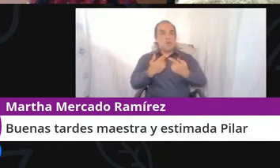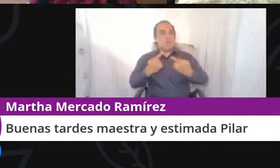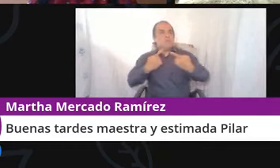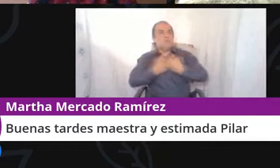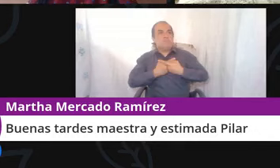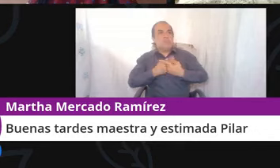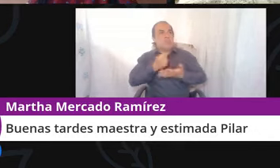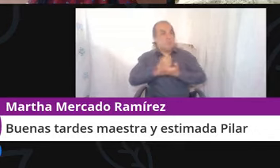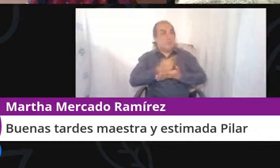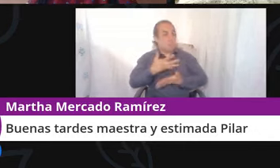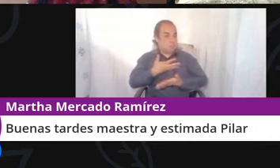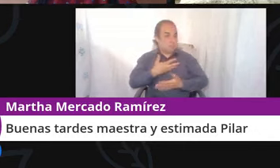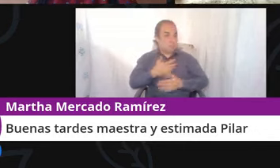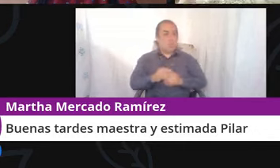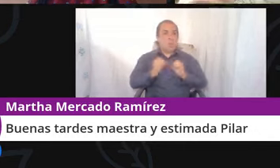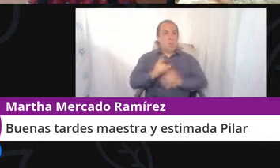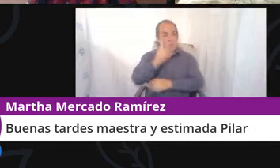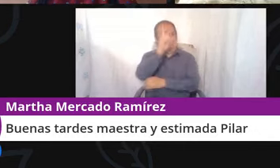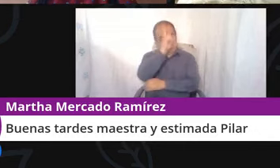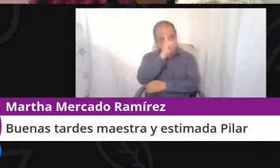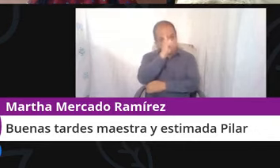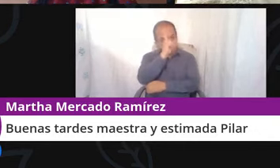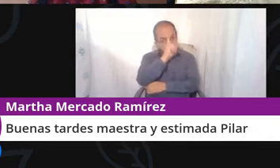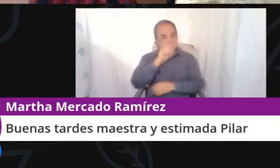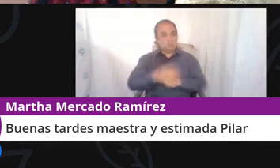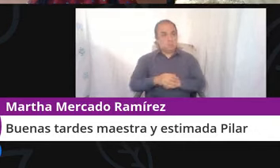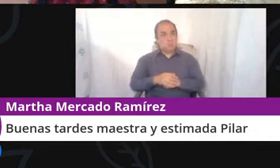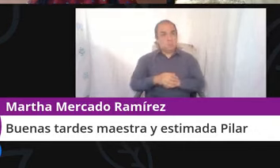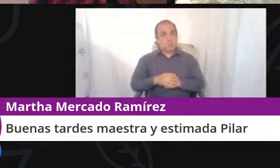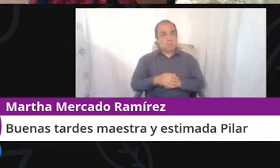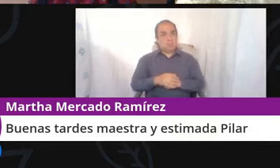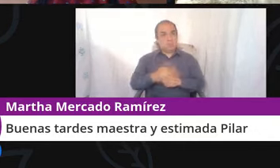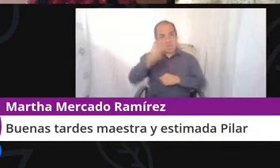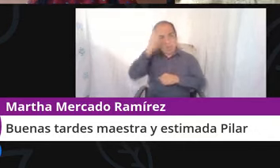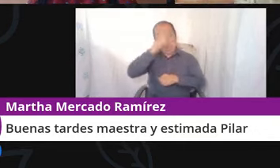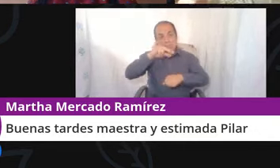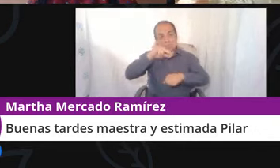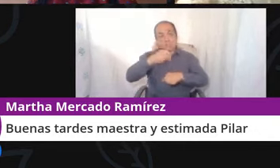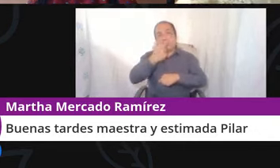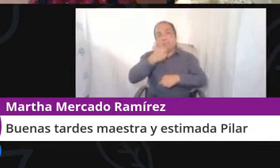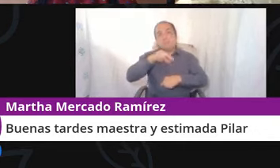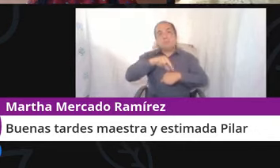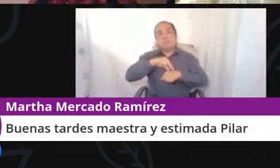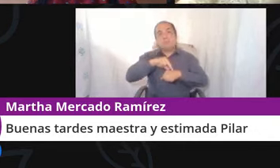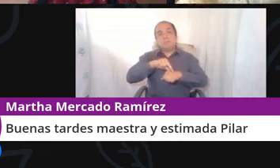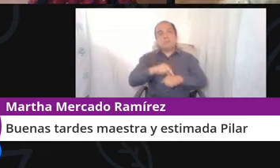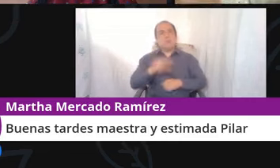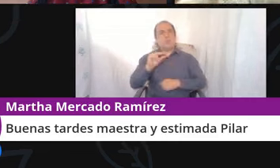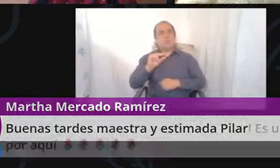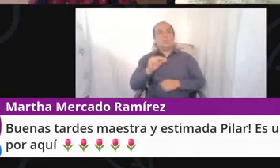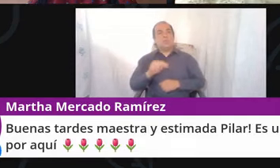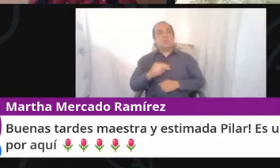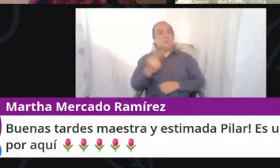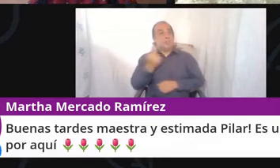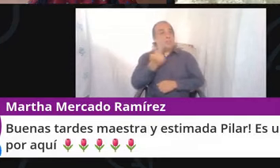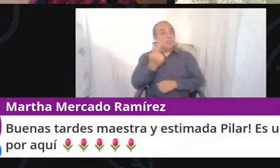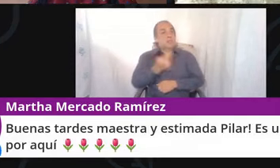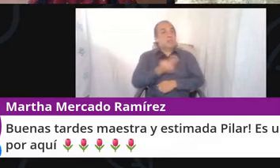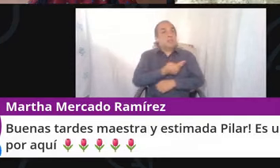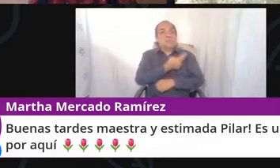o de una asesoría en psiquiatría, no hay contraindicaciones, si sienten que es necesario, adelante,